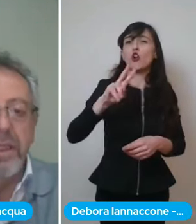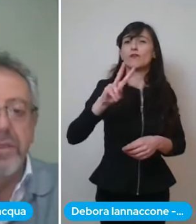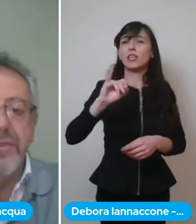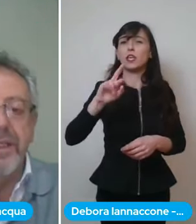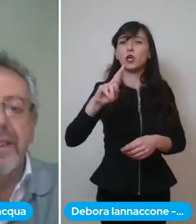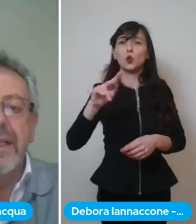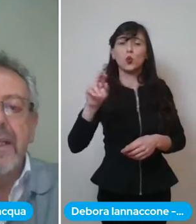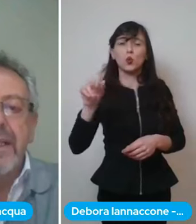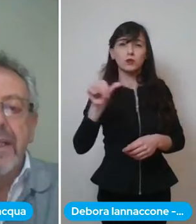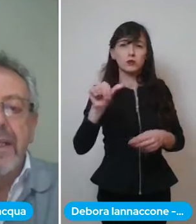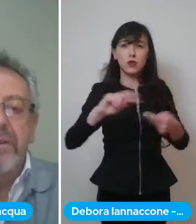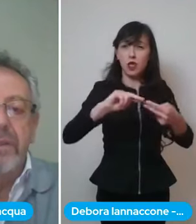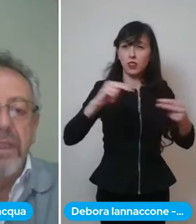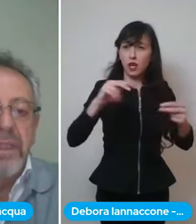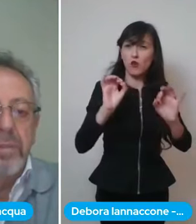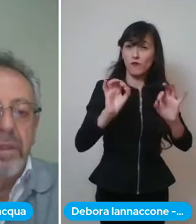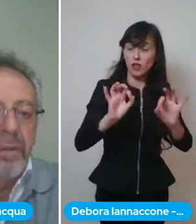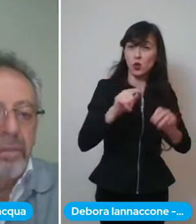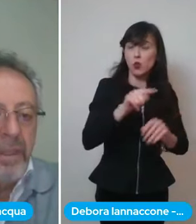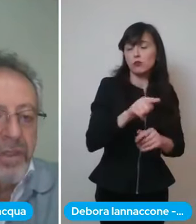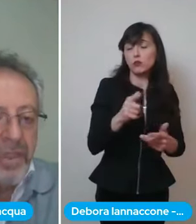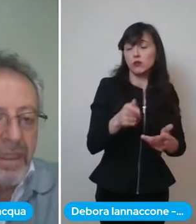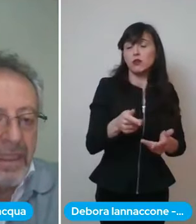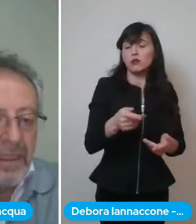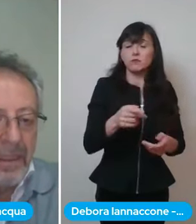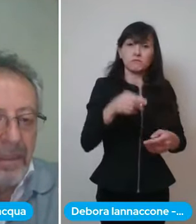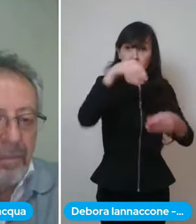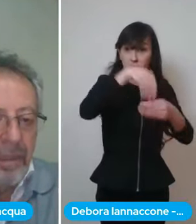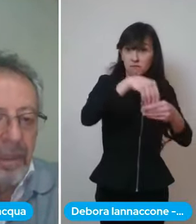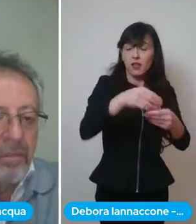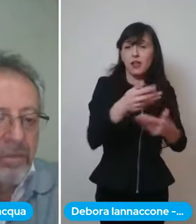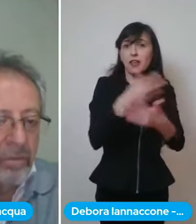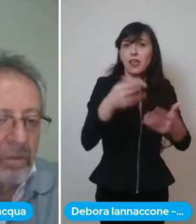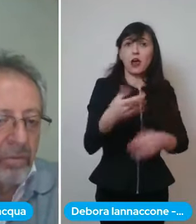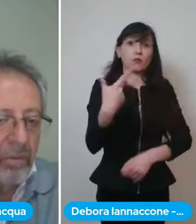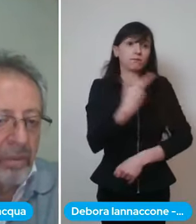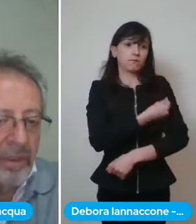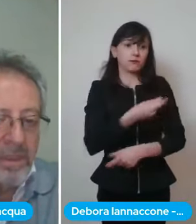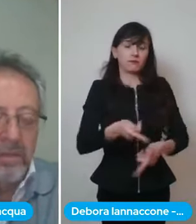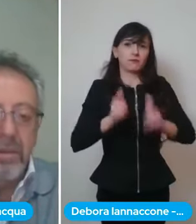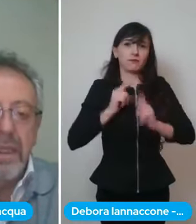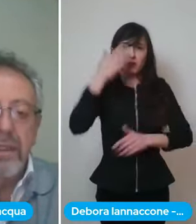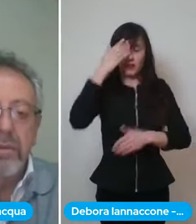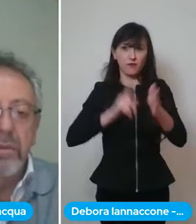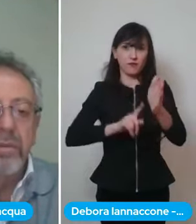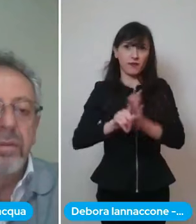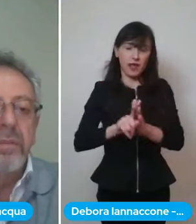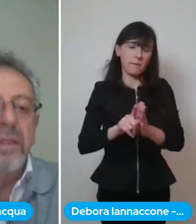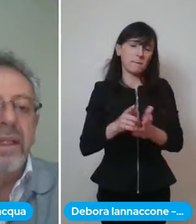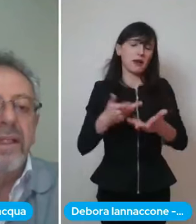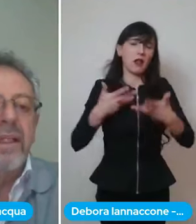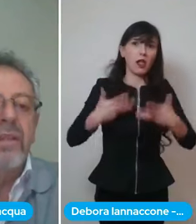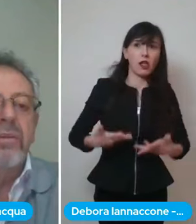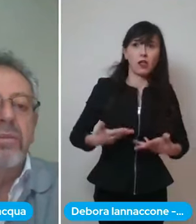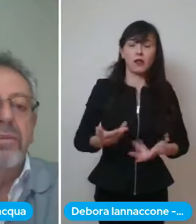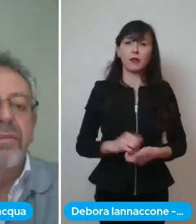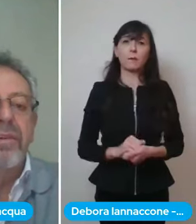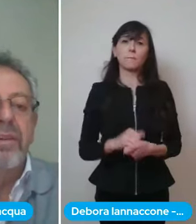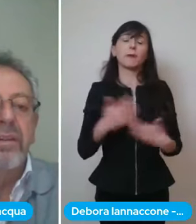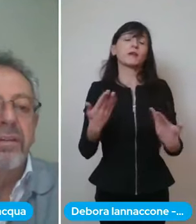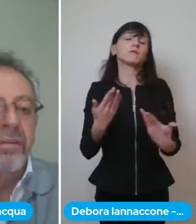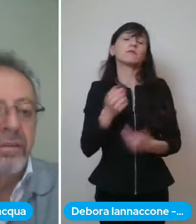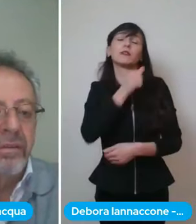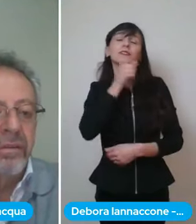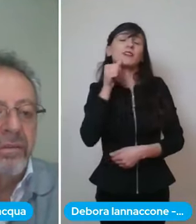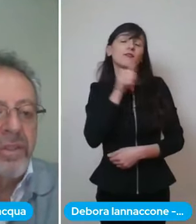vengono mialgie ecco e quindi proprio per cercare di capire ma soprattutto per assicurare coloro che magari leggono sul